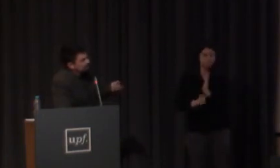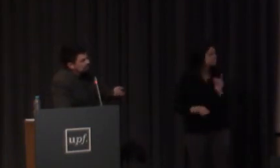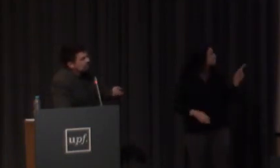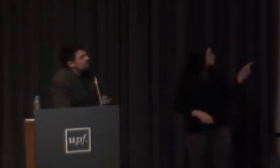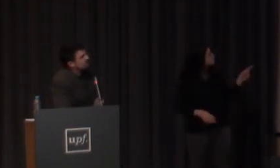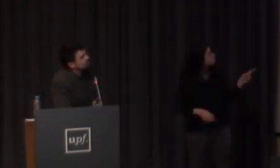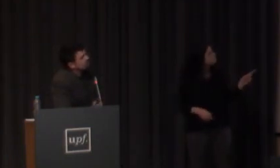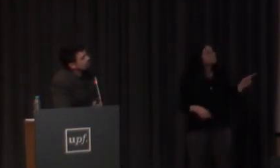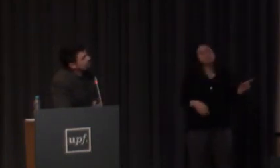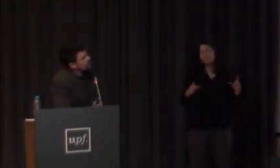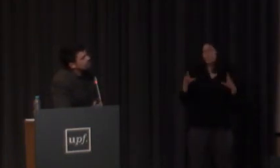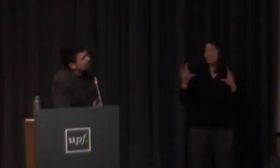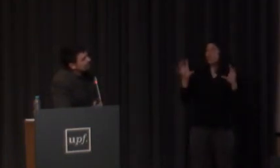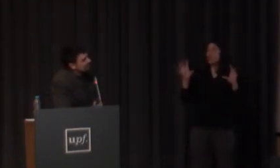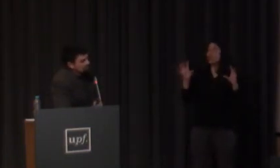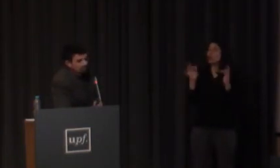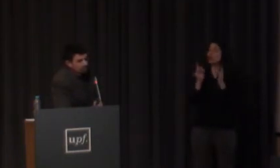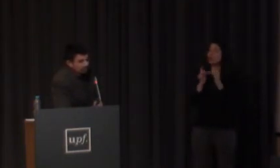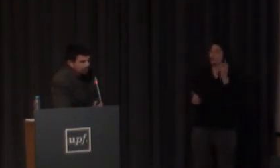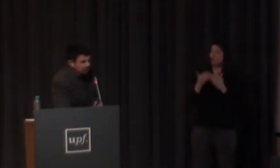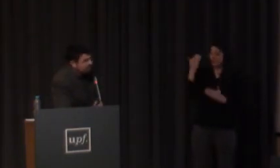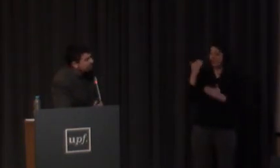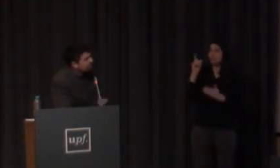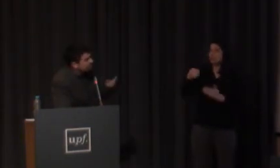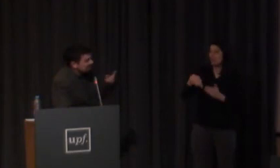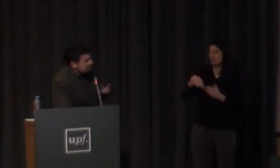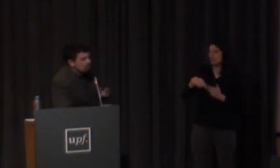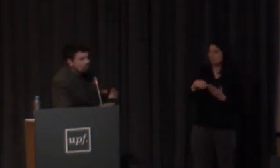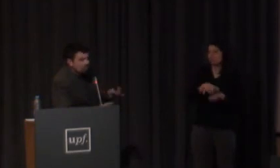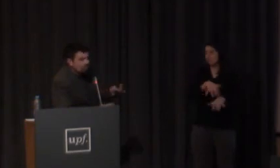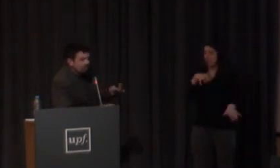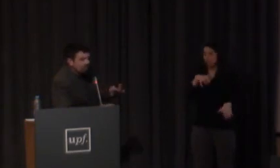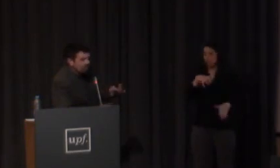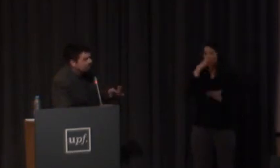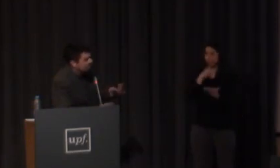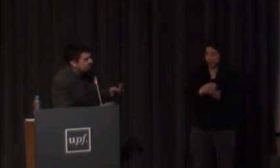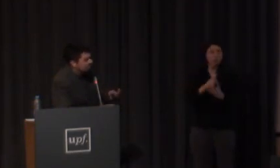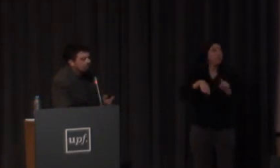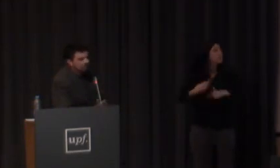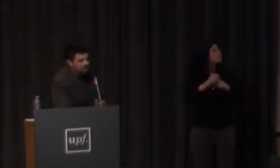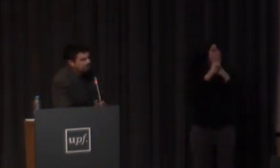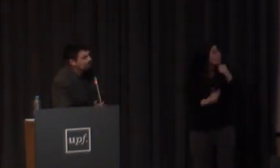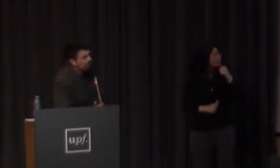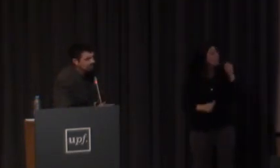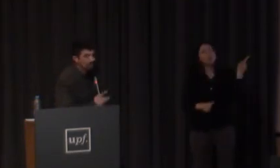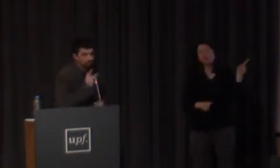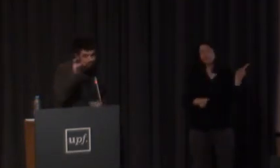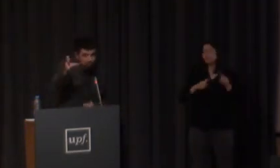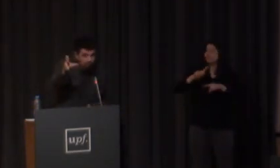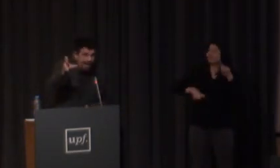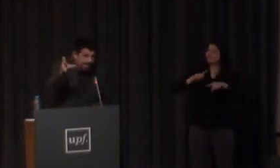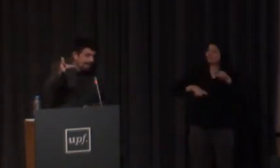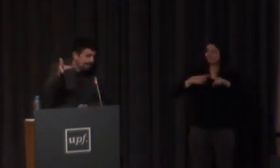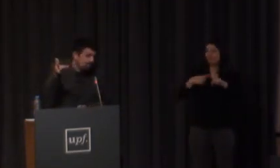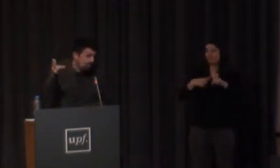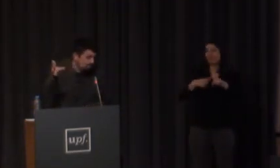también es muy elevado las configuraciones se reduce un poco porque hay configuraciones más complejas claro no es